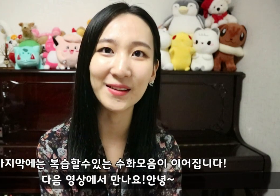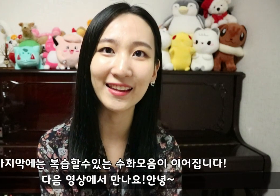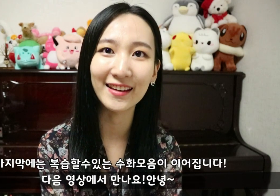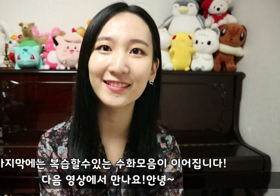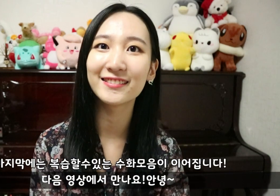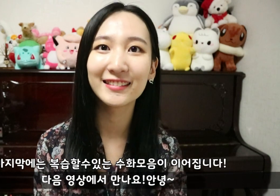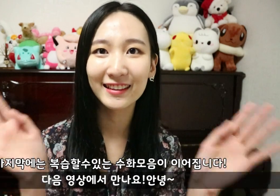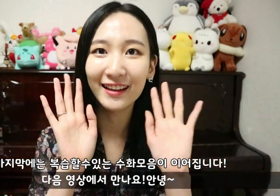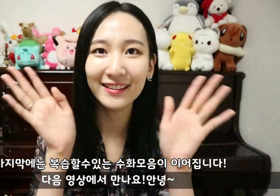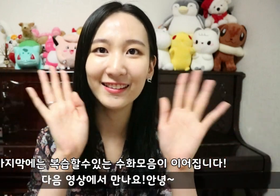만나요 안녕